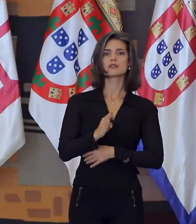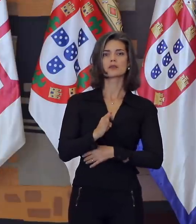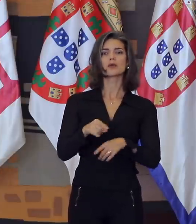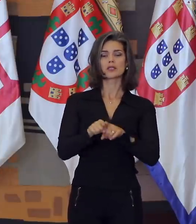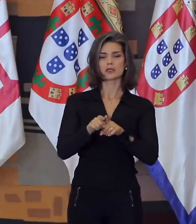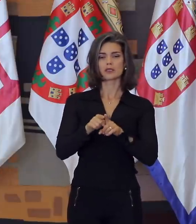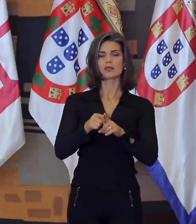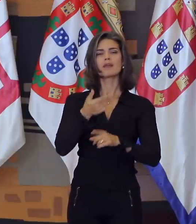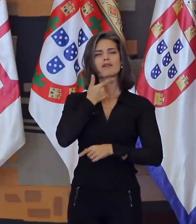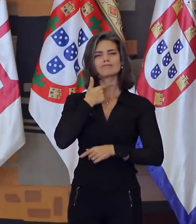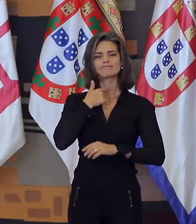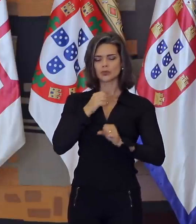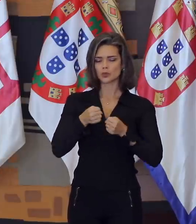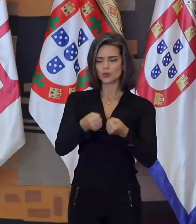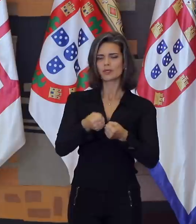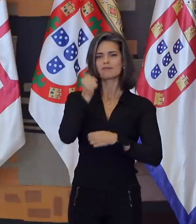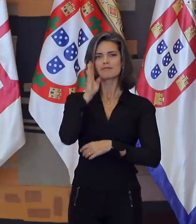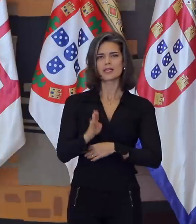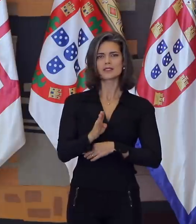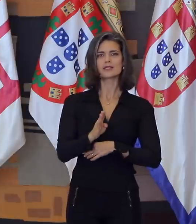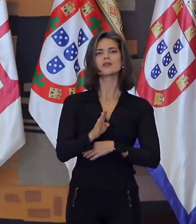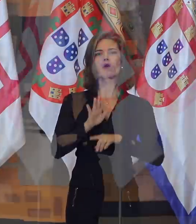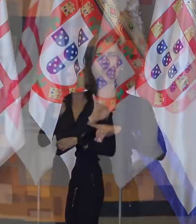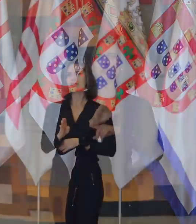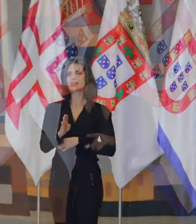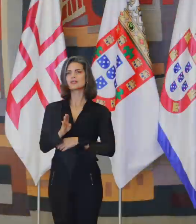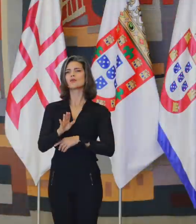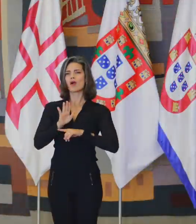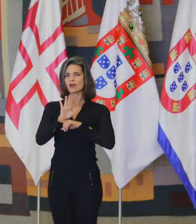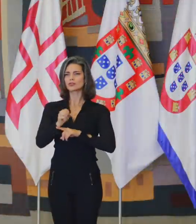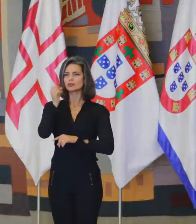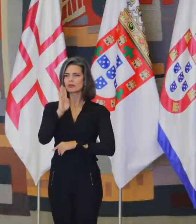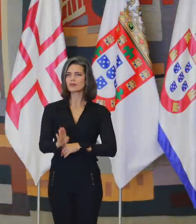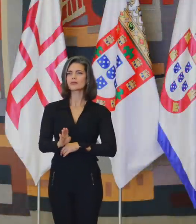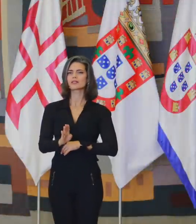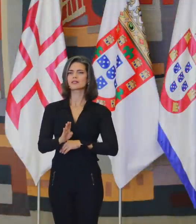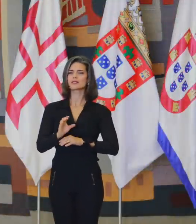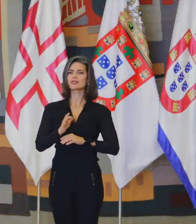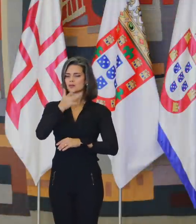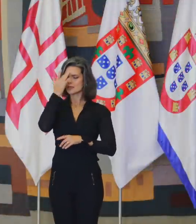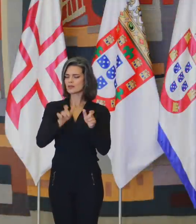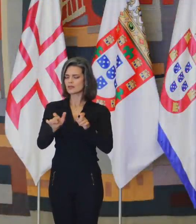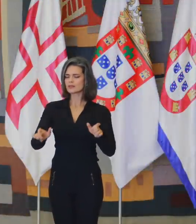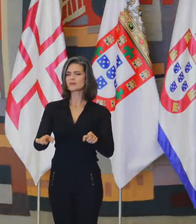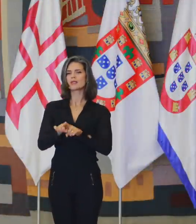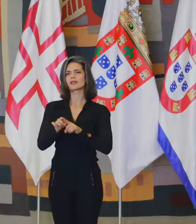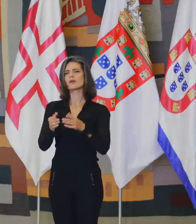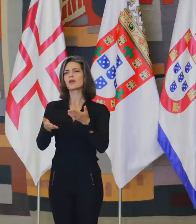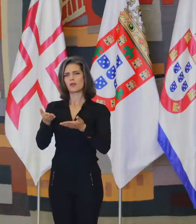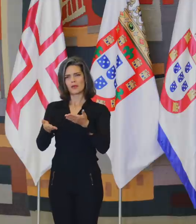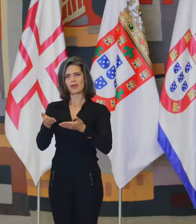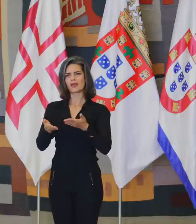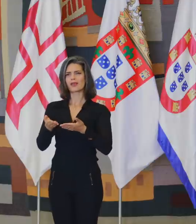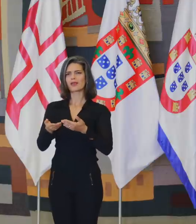o desejo de servir a pátria, o cuidado com os cidadãos brasileiros, a coerência e, por que não, o equilíbrio, jamais